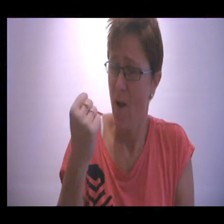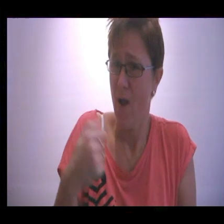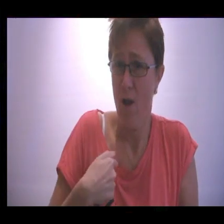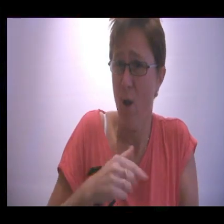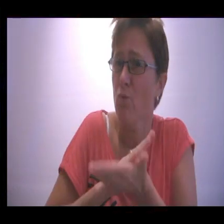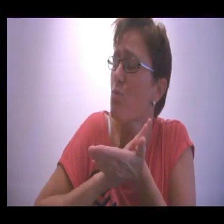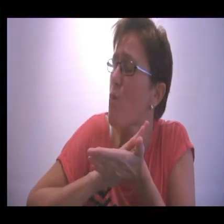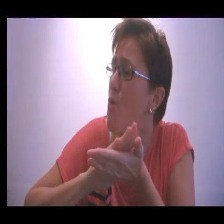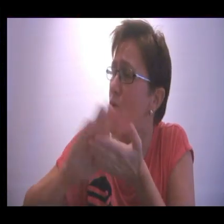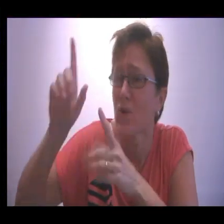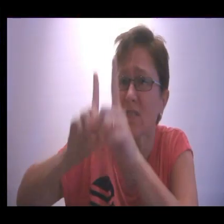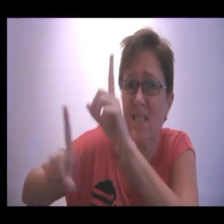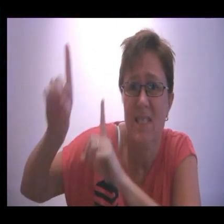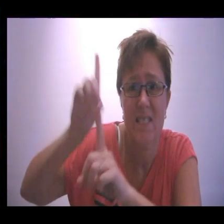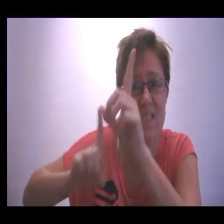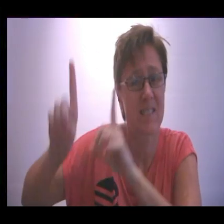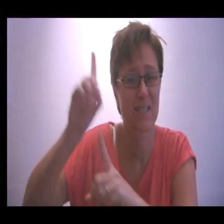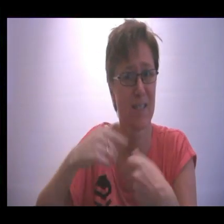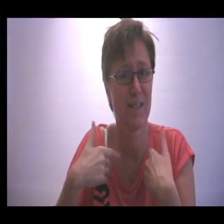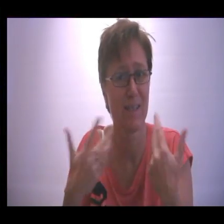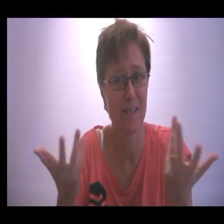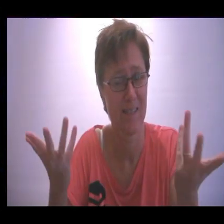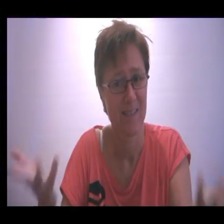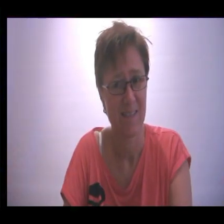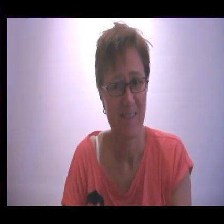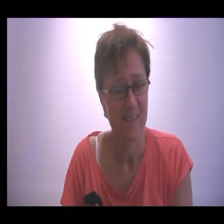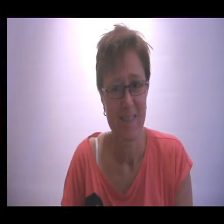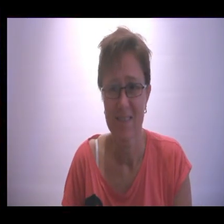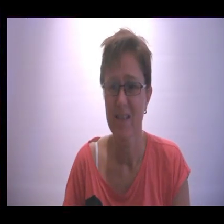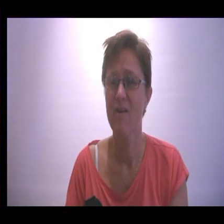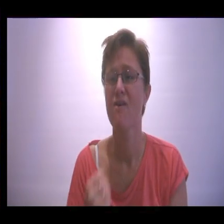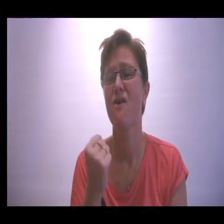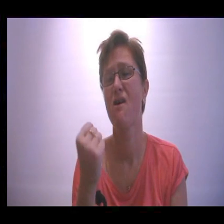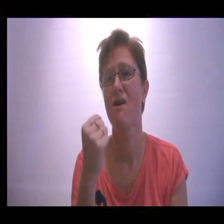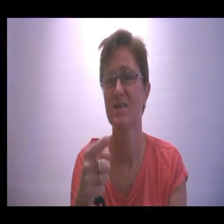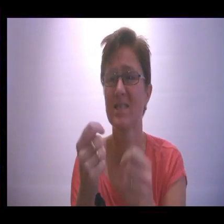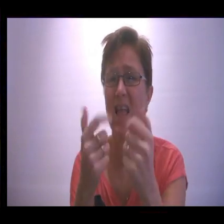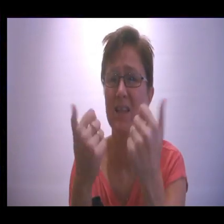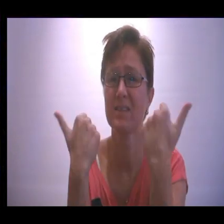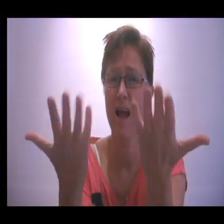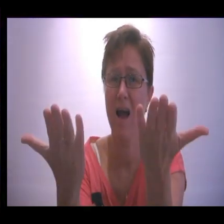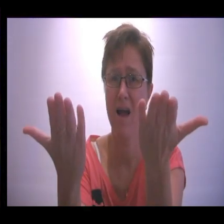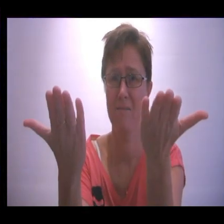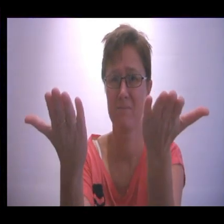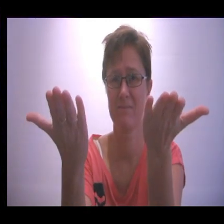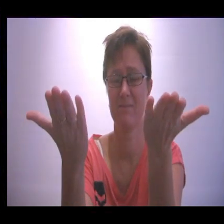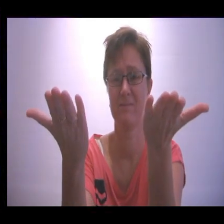Onvoorstelbaar Ik heb er nooit bij stilgestaan Je bent zelfzaam